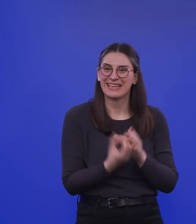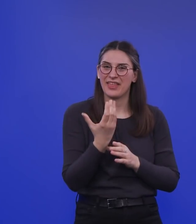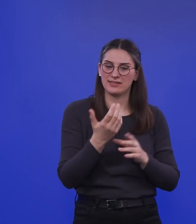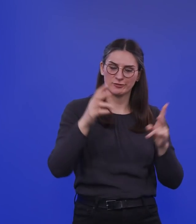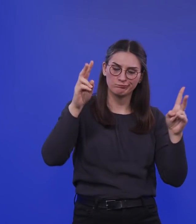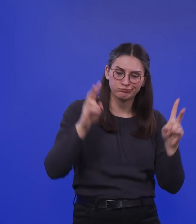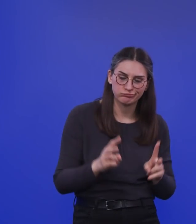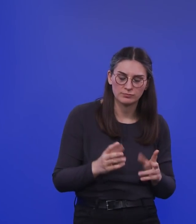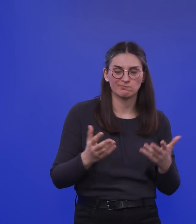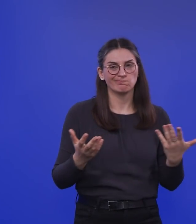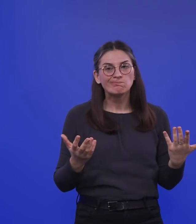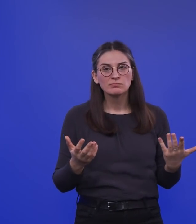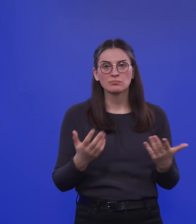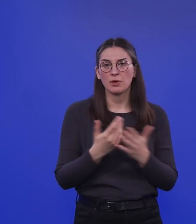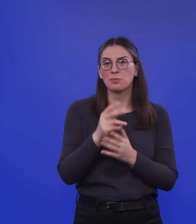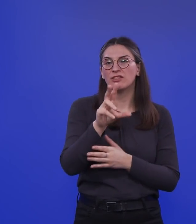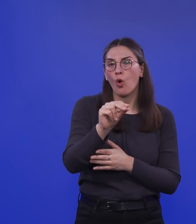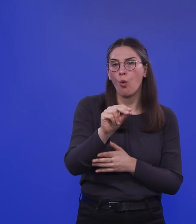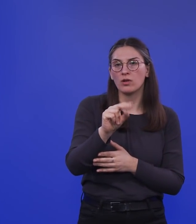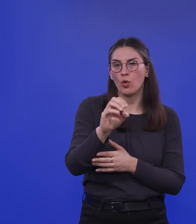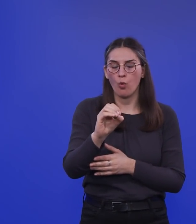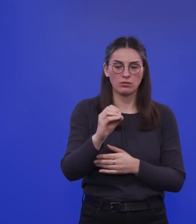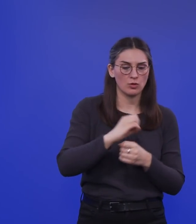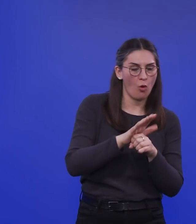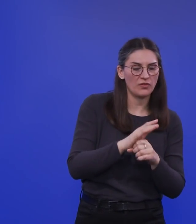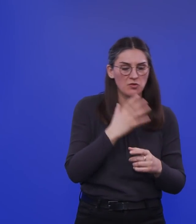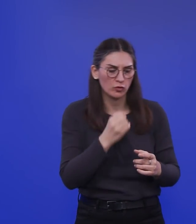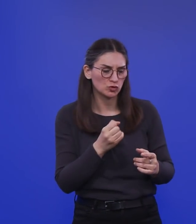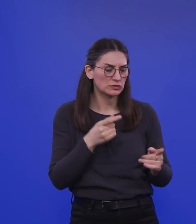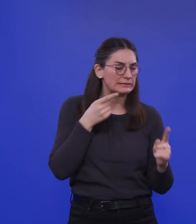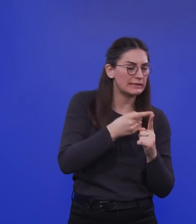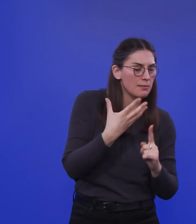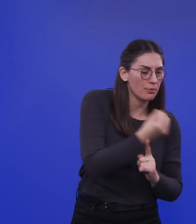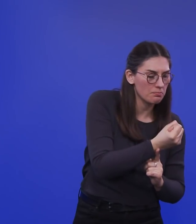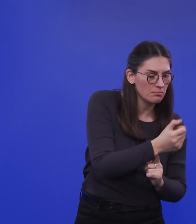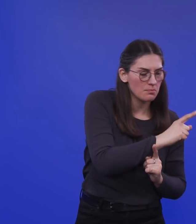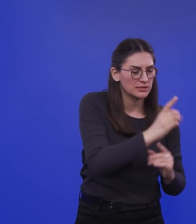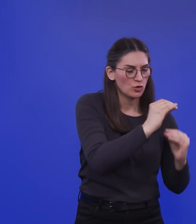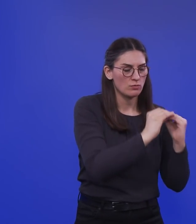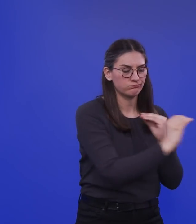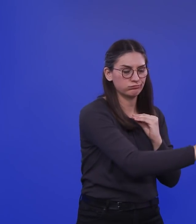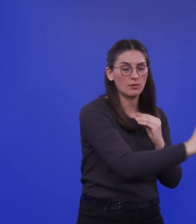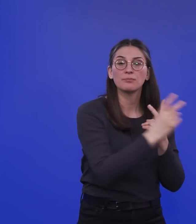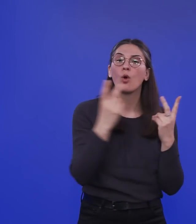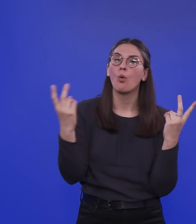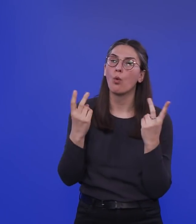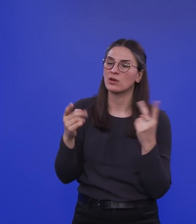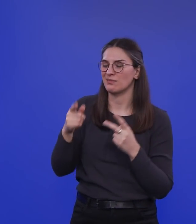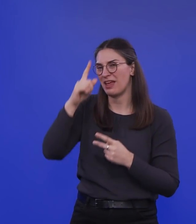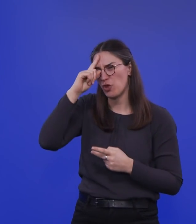wirklich sagt, wir wollen no Covid und wollen es so lange durchziehen, dass da nichts mehr ist. Oder ob man sagt, das ist vielleicht in Deutschland schwierig, aber